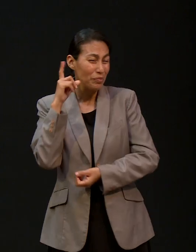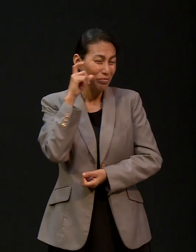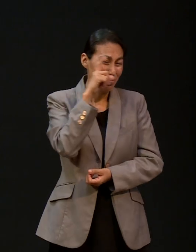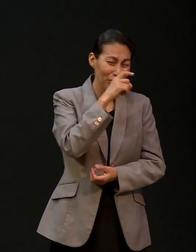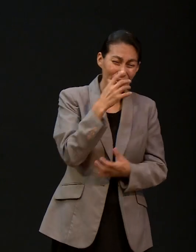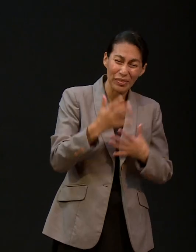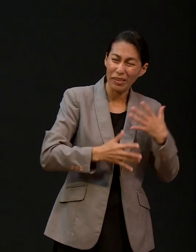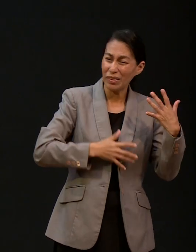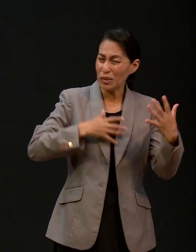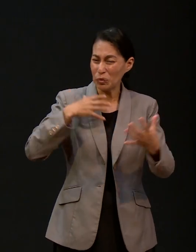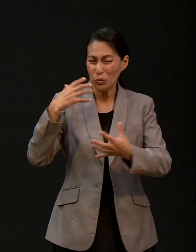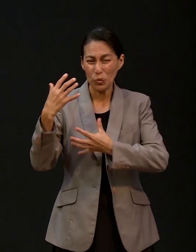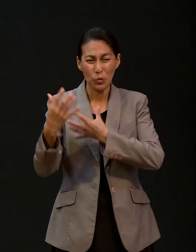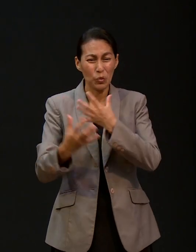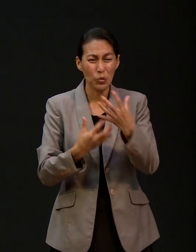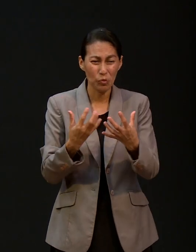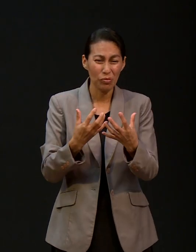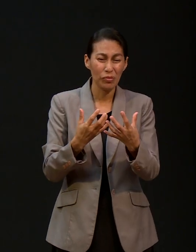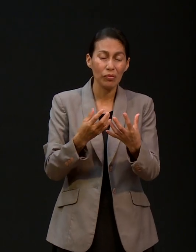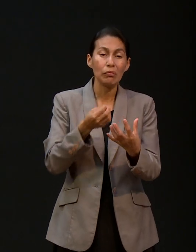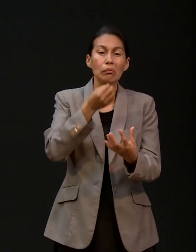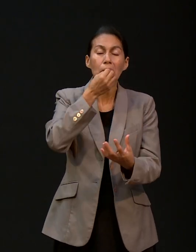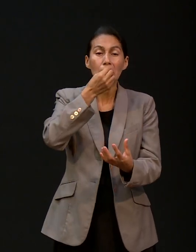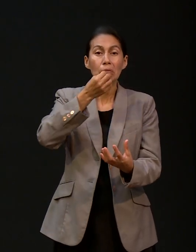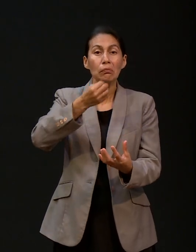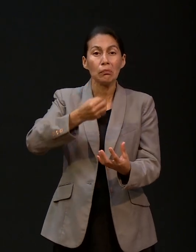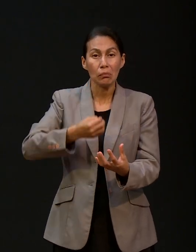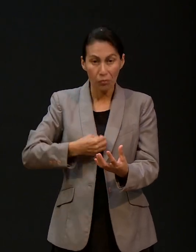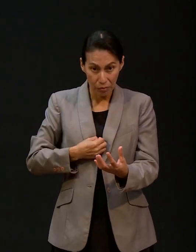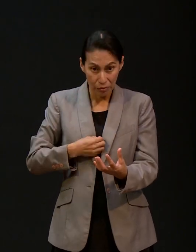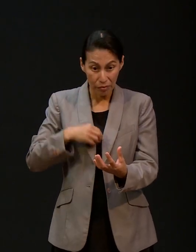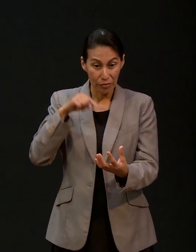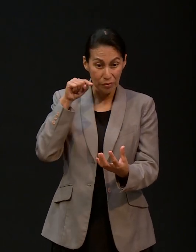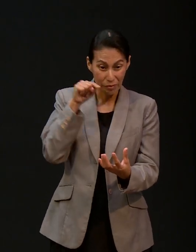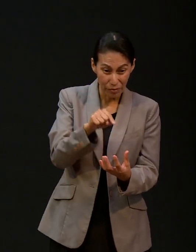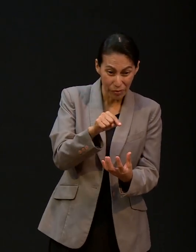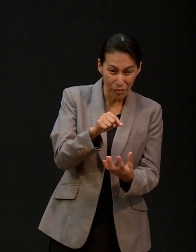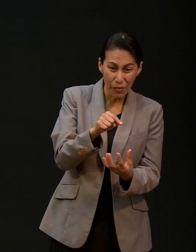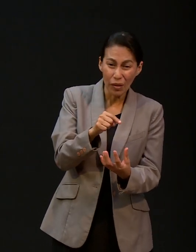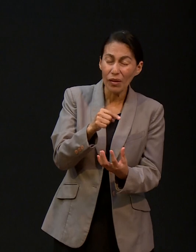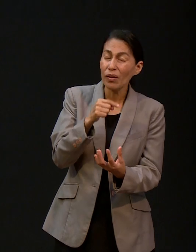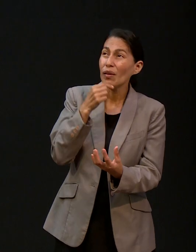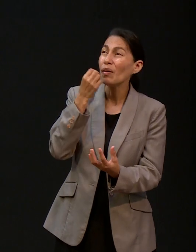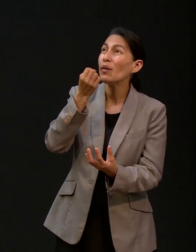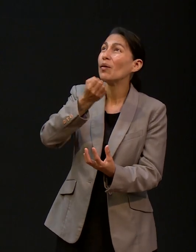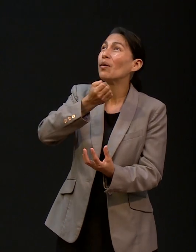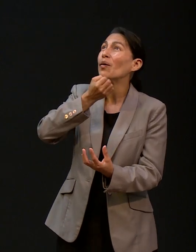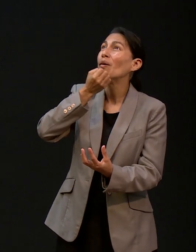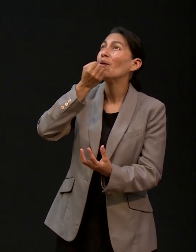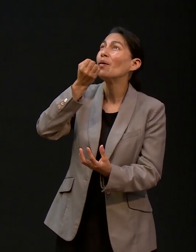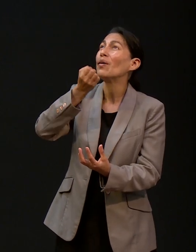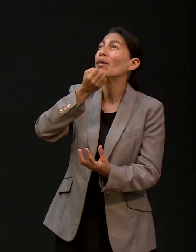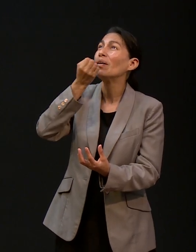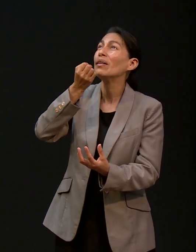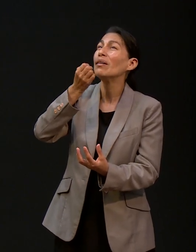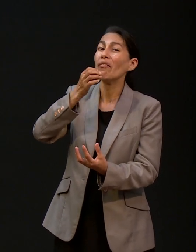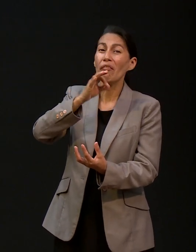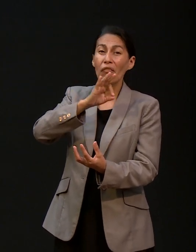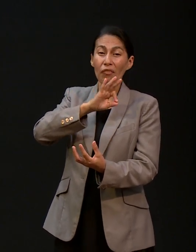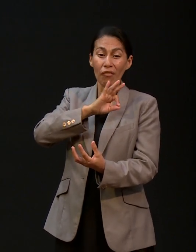ese gran conflicto tenemos la virtud de la oración puedes hacer uso de la